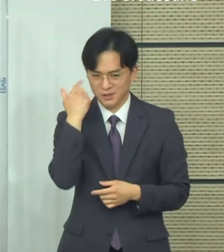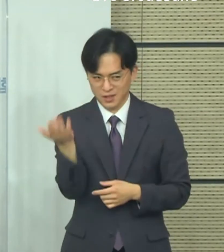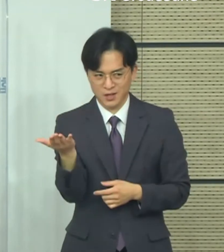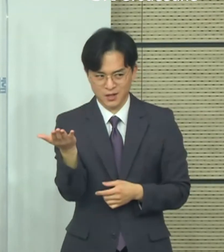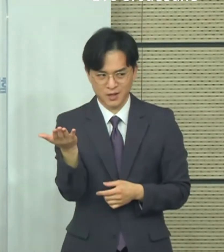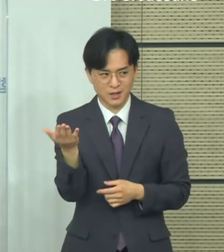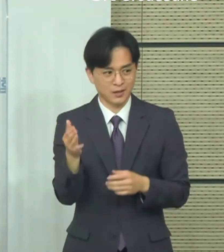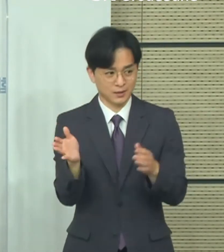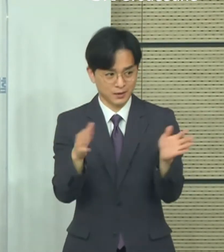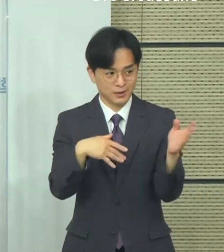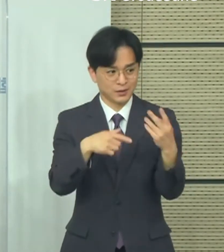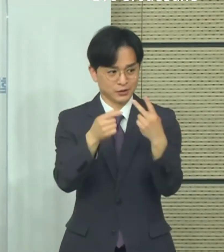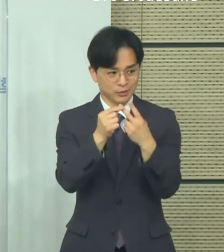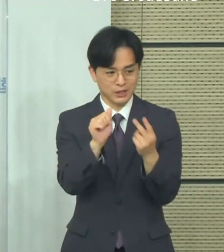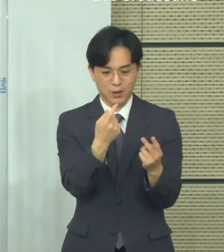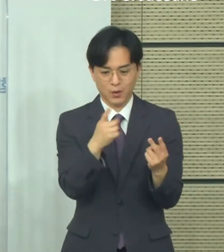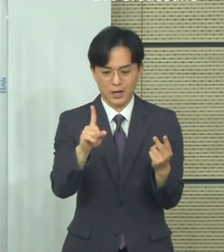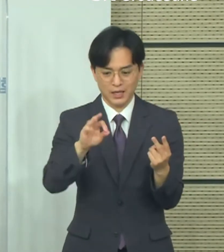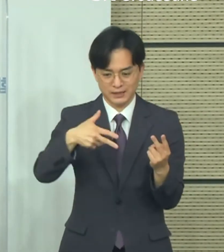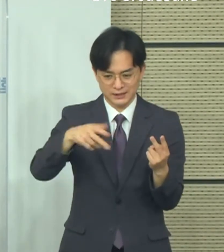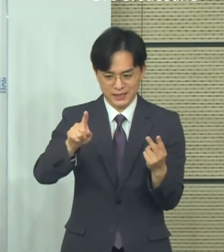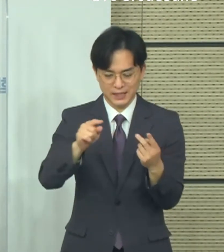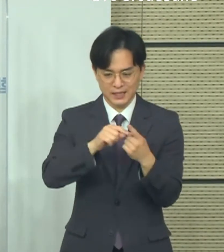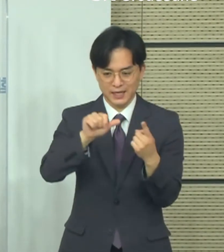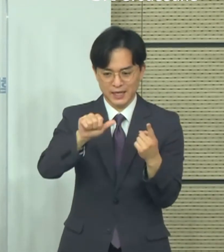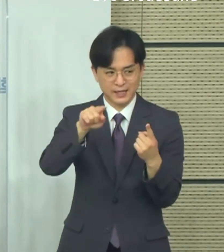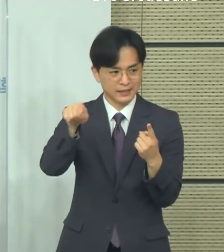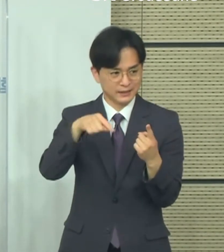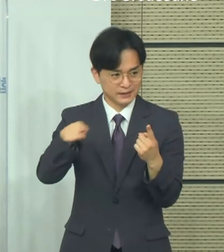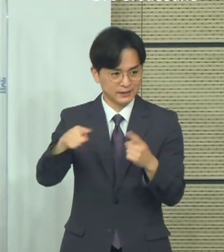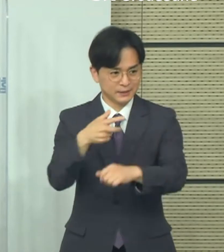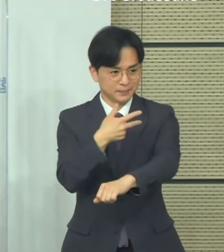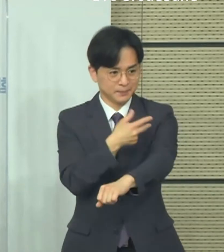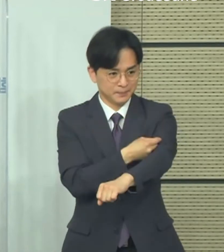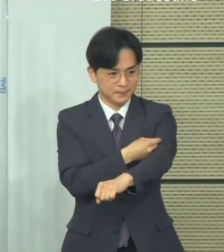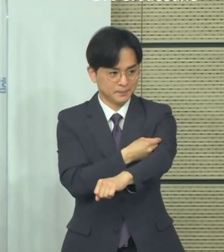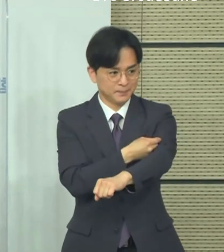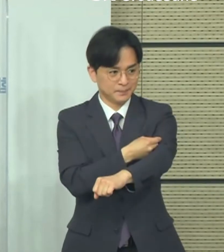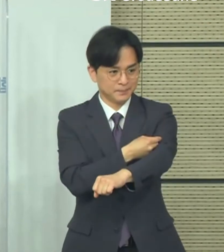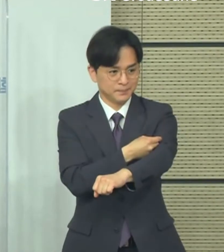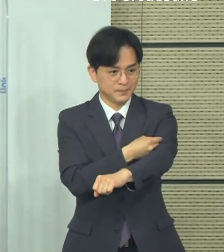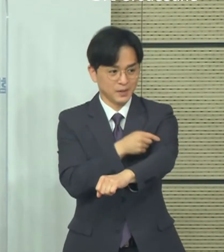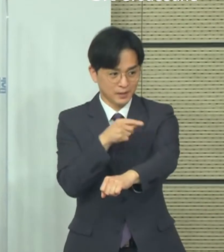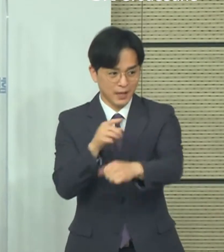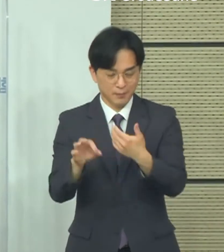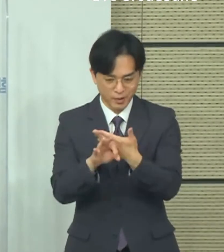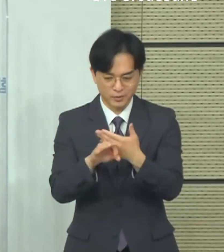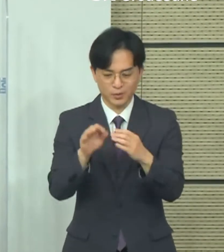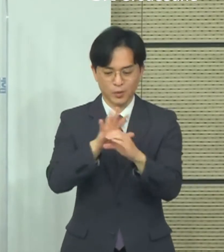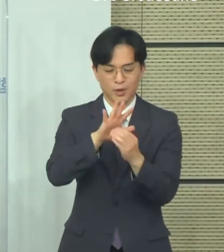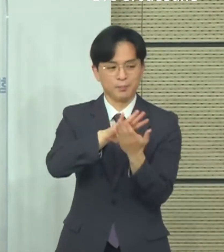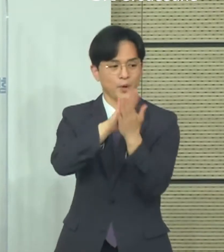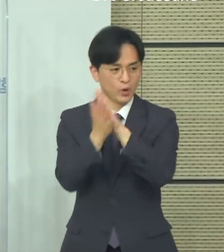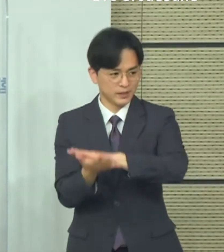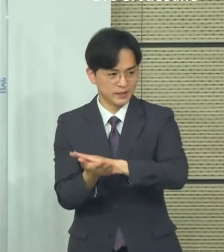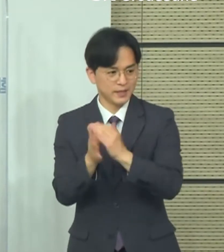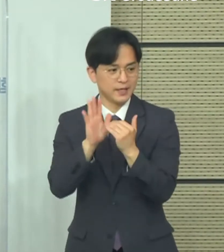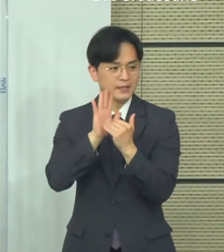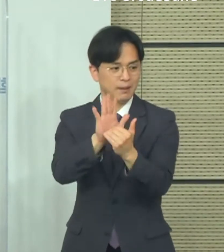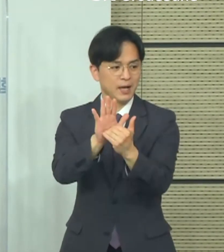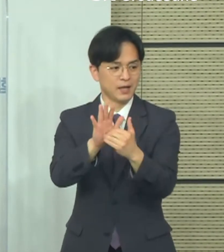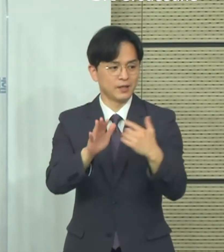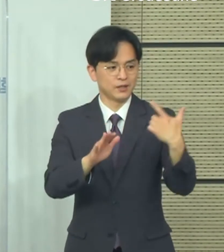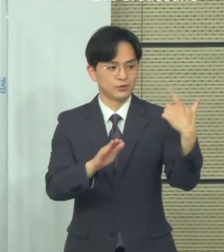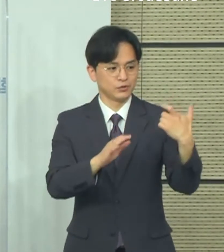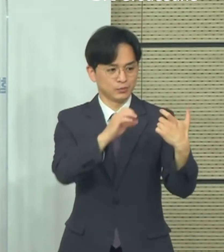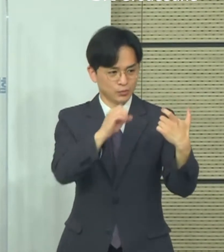종류별 변이 바이러스 예방 효과가 60에서 90%로 큰 차이가 나는데 교차 접종 시 예방 효과가 더